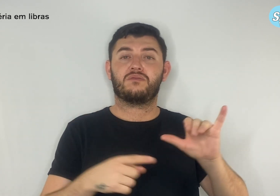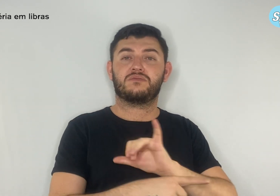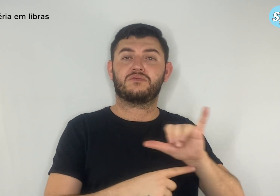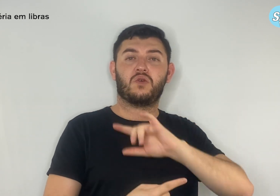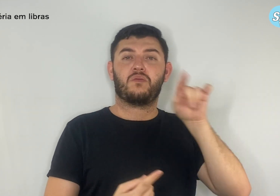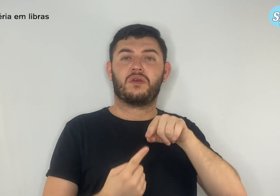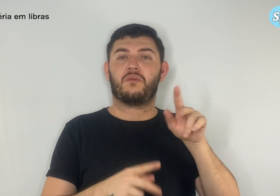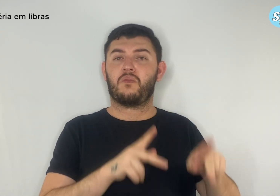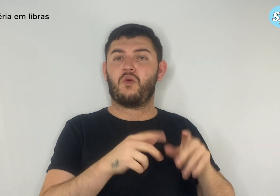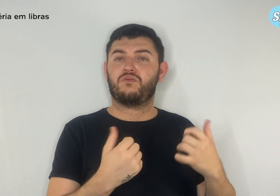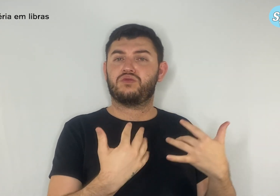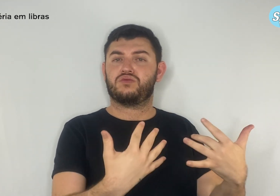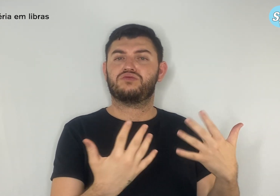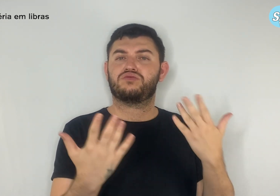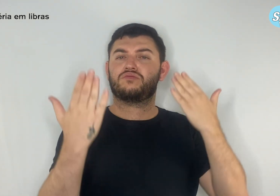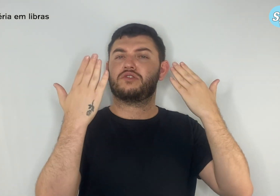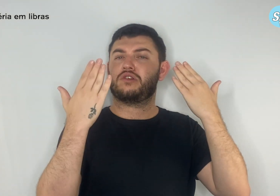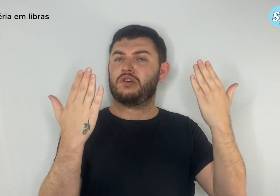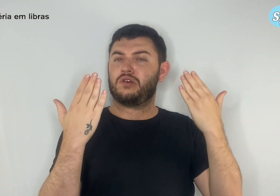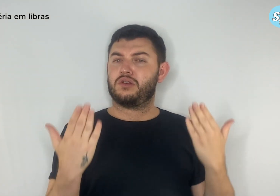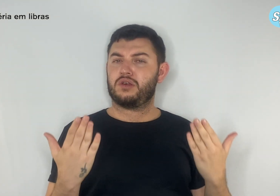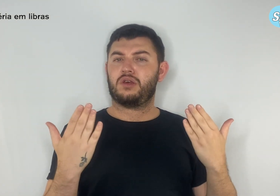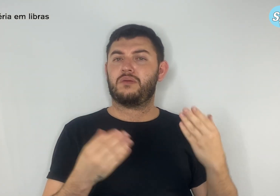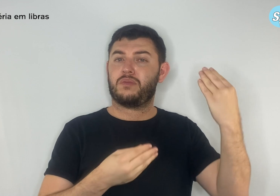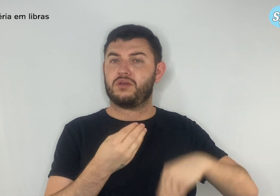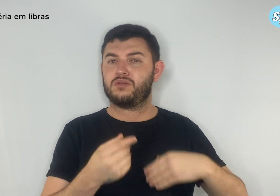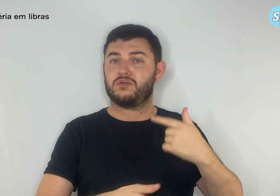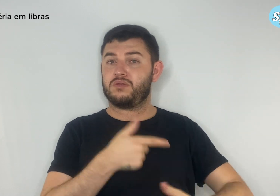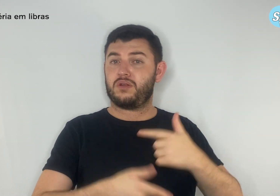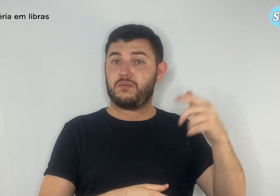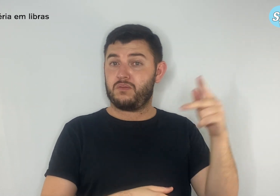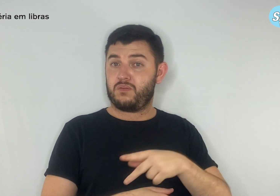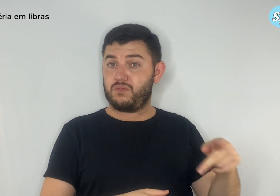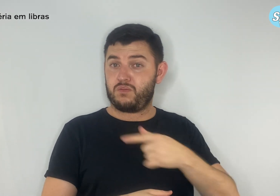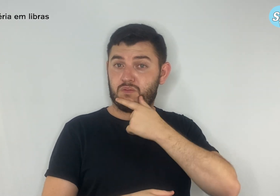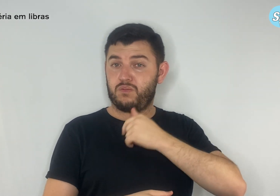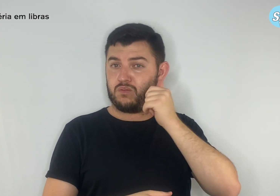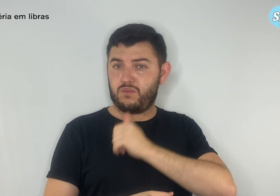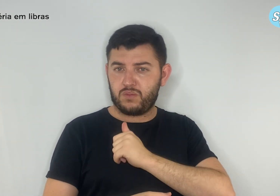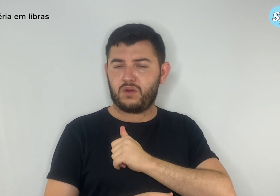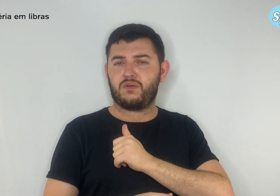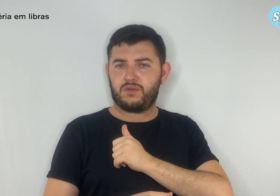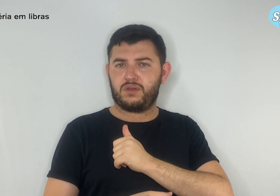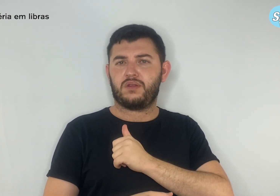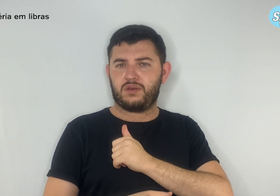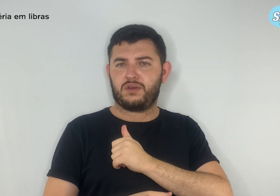desqualificação do trabalho de professores e professoras. Essas lamentáveis ideias